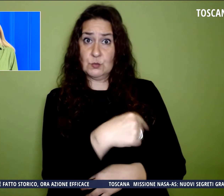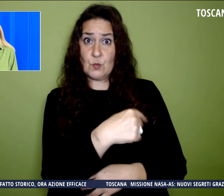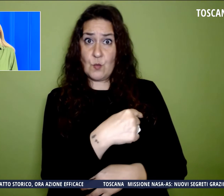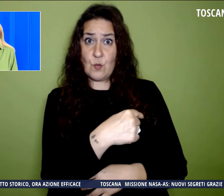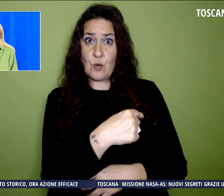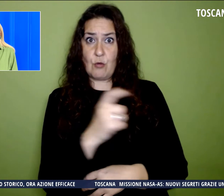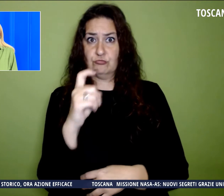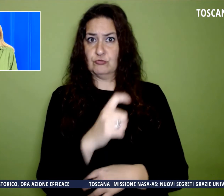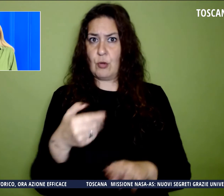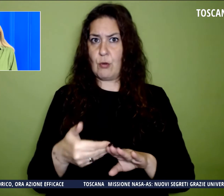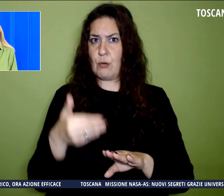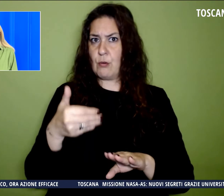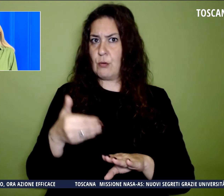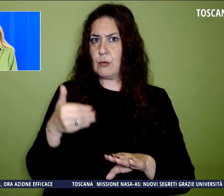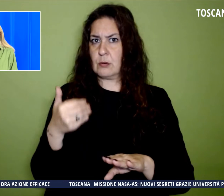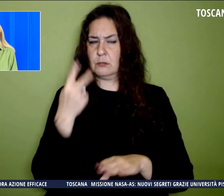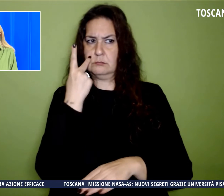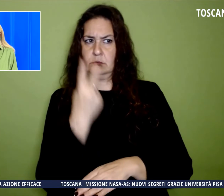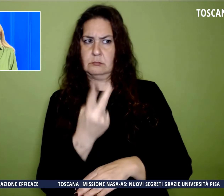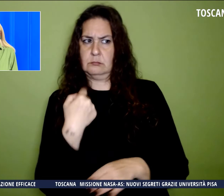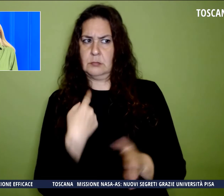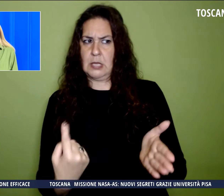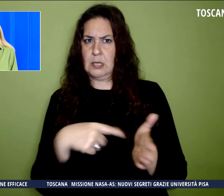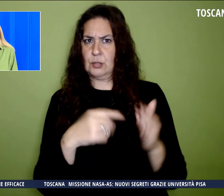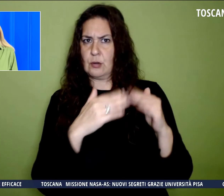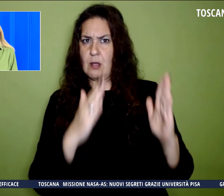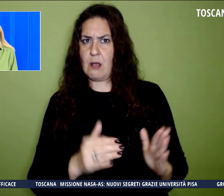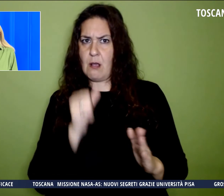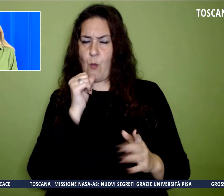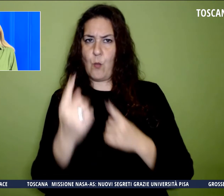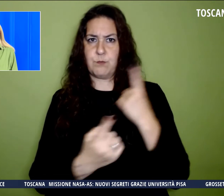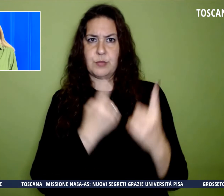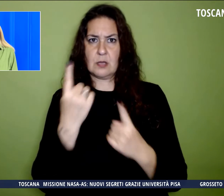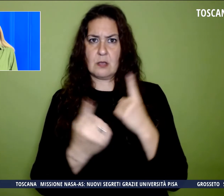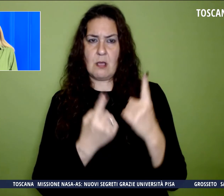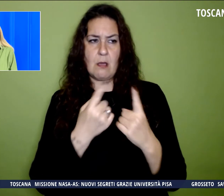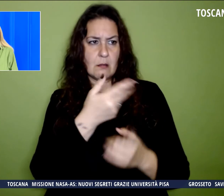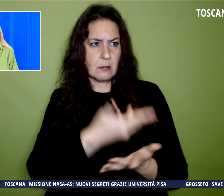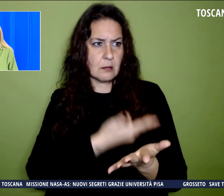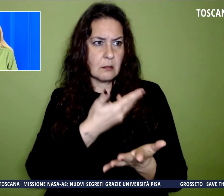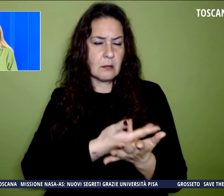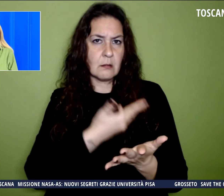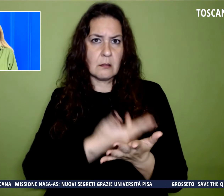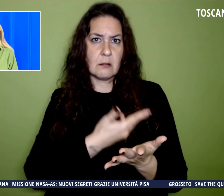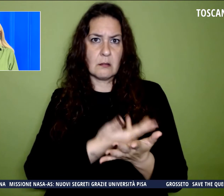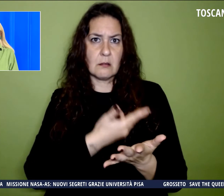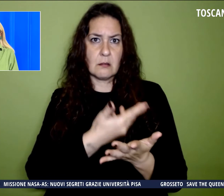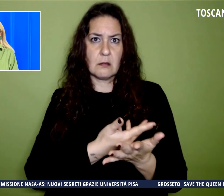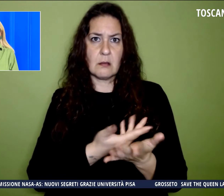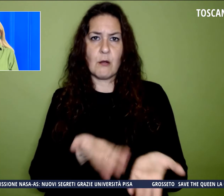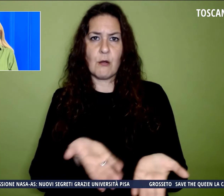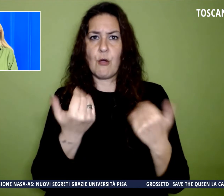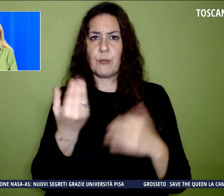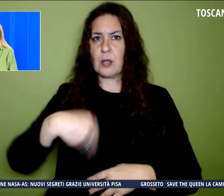rincasare la figlia completamente ubriaca e si è fatta raccontare dove aveva acquistato gli